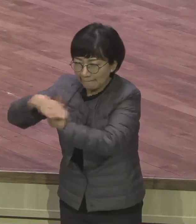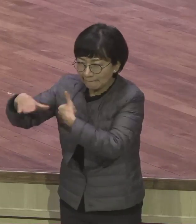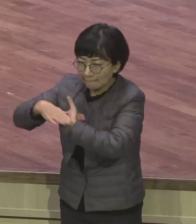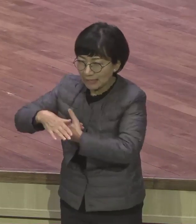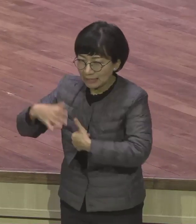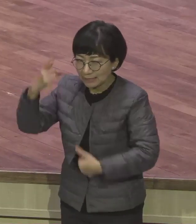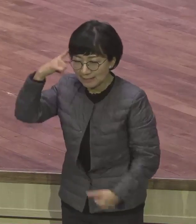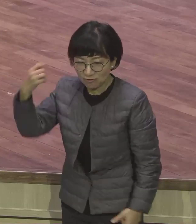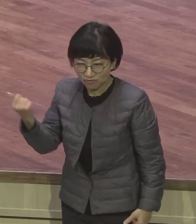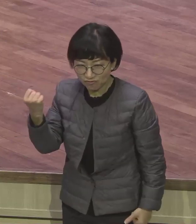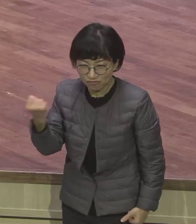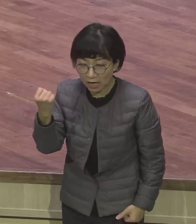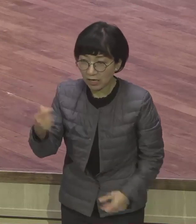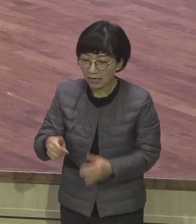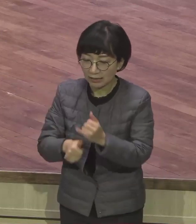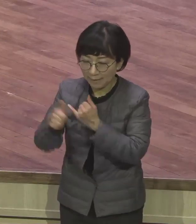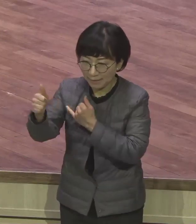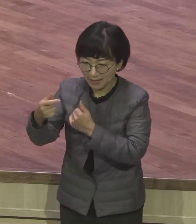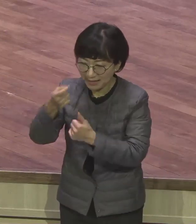남편에게 당했던 죽일 거야